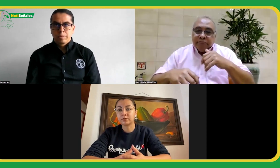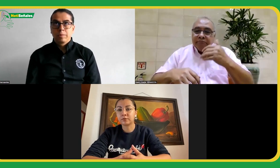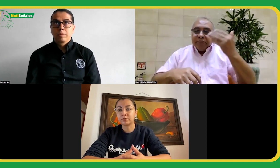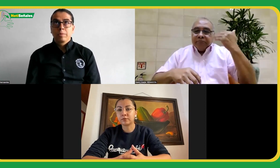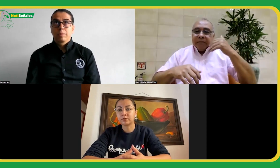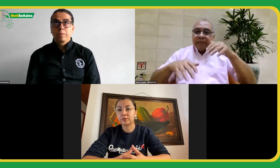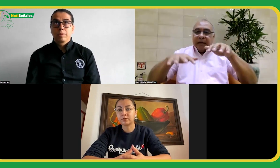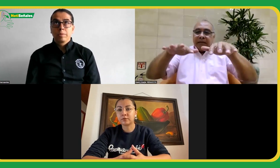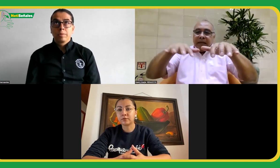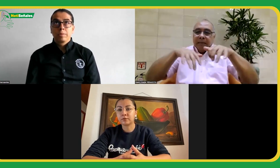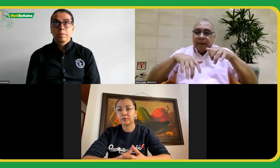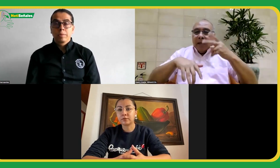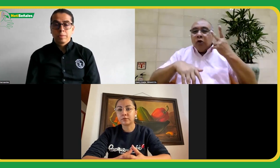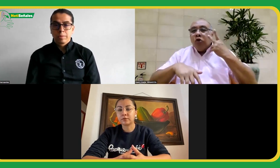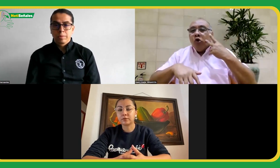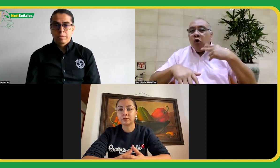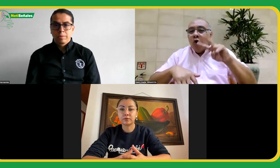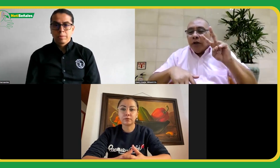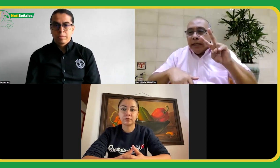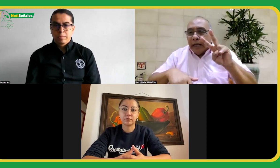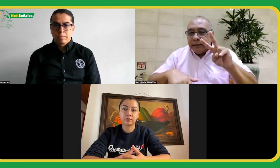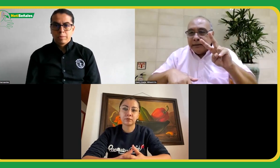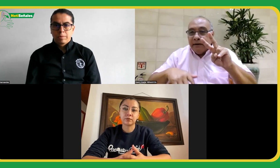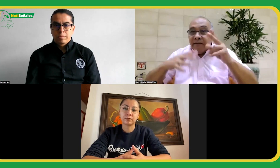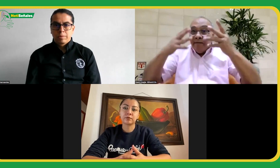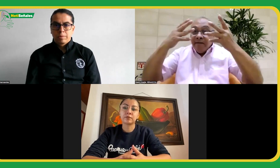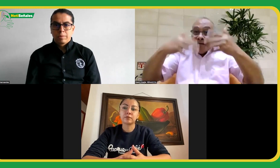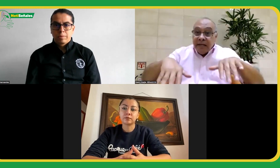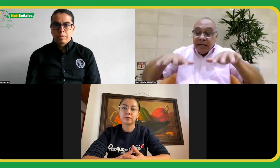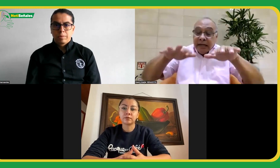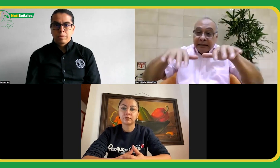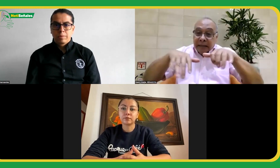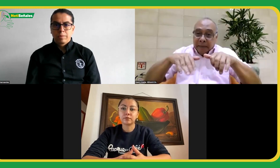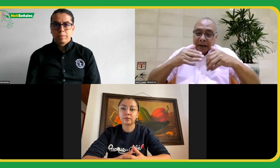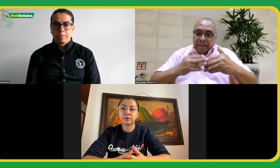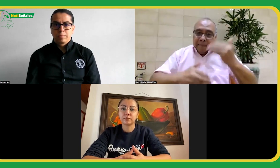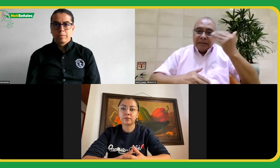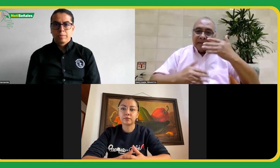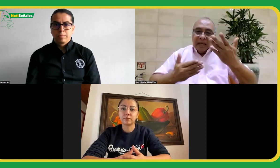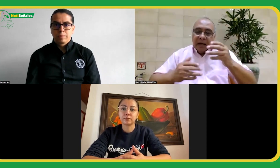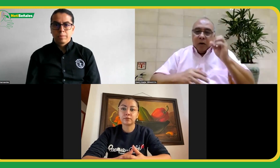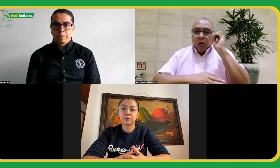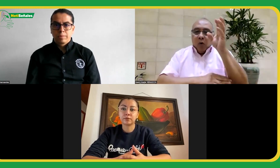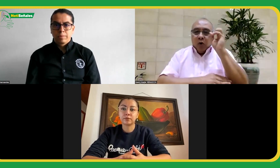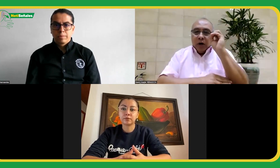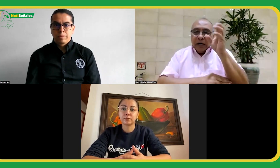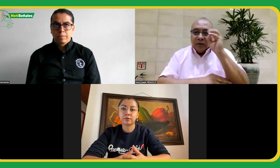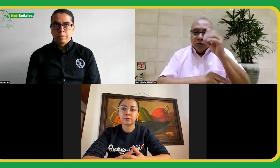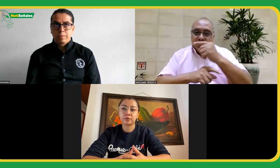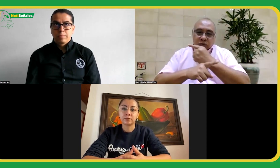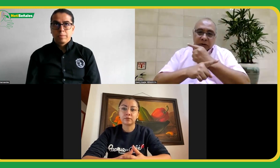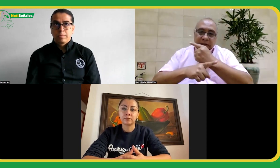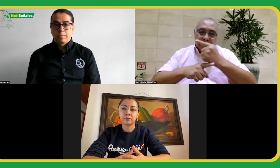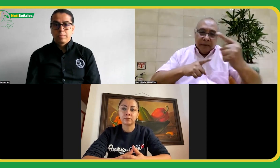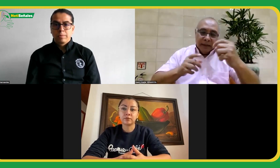En esta asamblea, que tuvo una duración de dos días, apenas acabó, inició la semana de